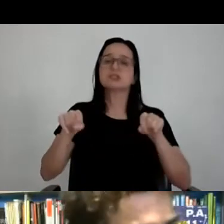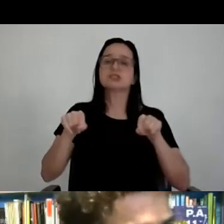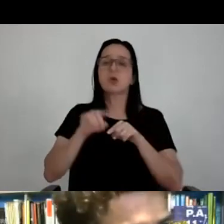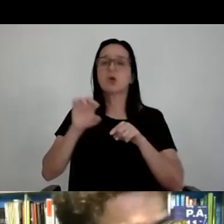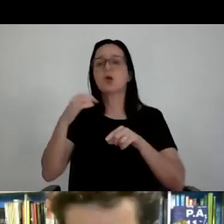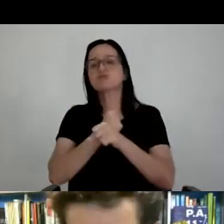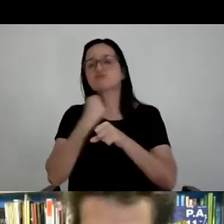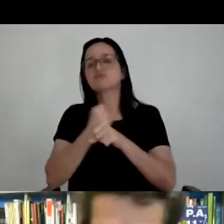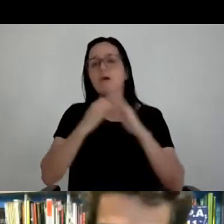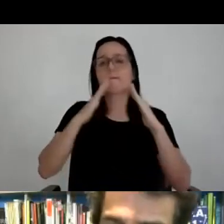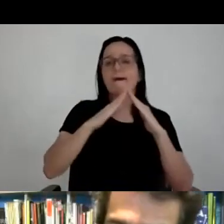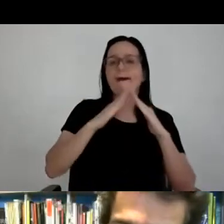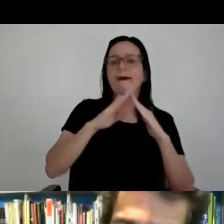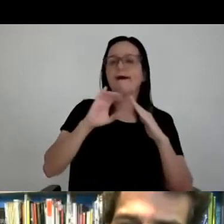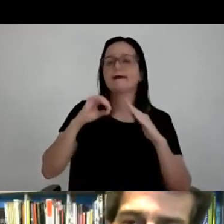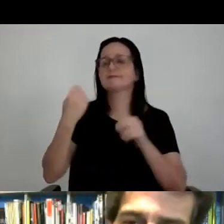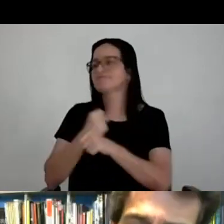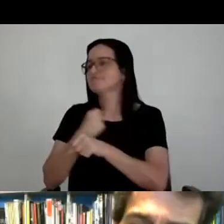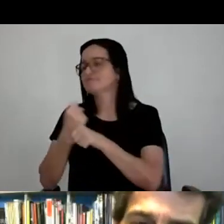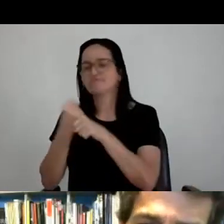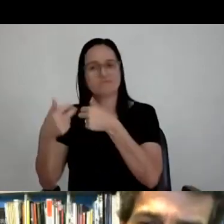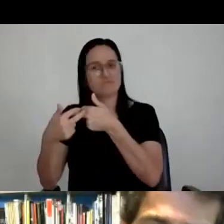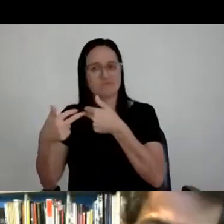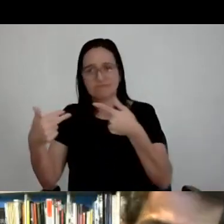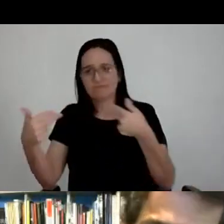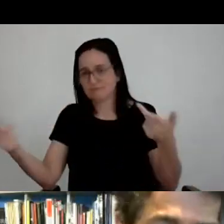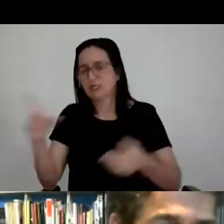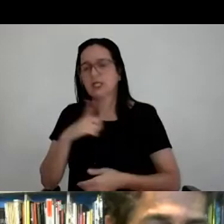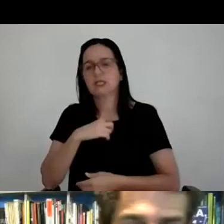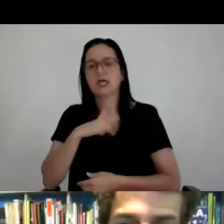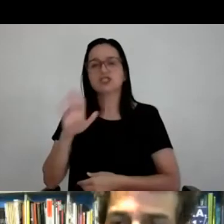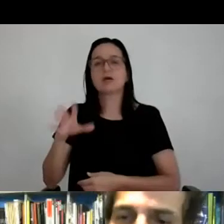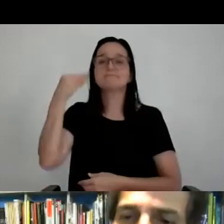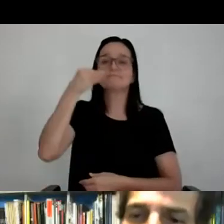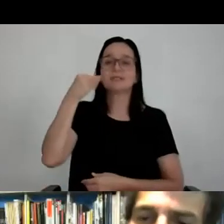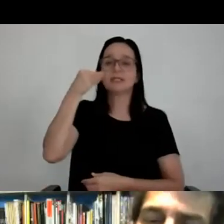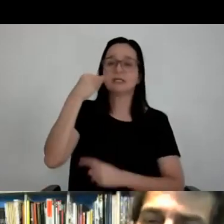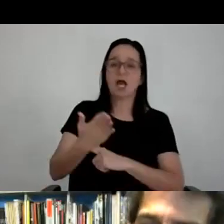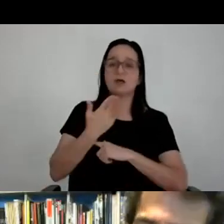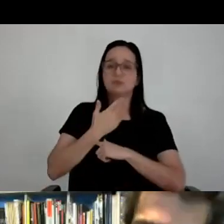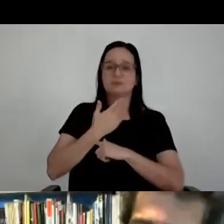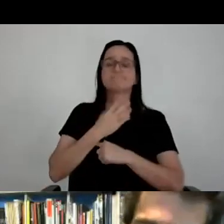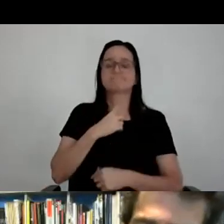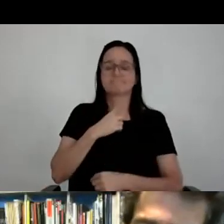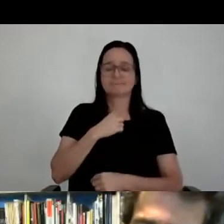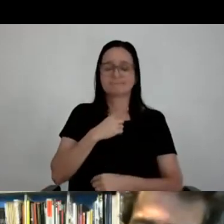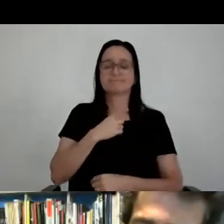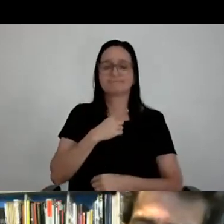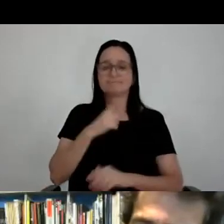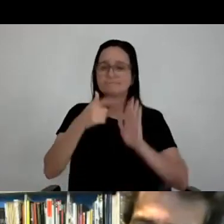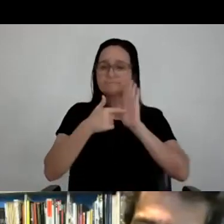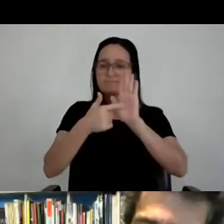fazer um centro de eventos, se você não importa, aquela experiência bateu muito, e a gente entra no que eu falo, teatro,